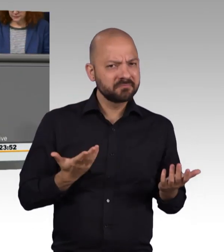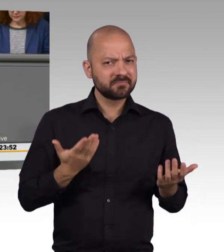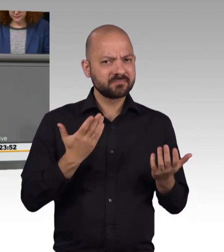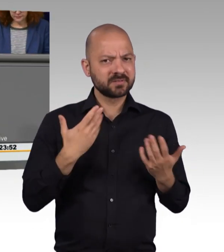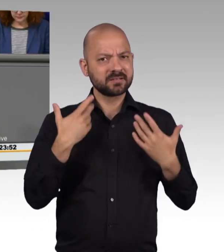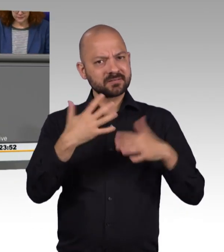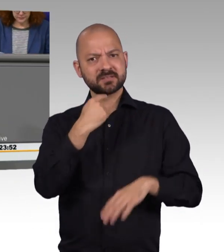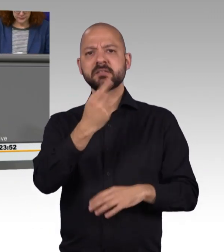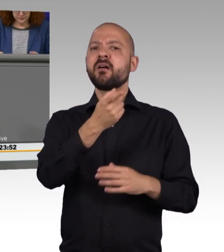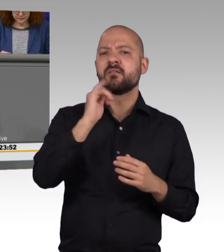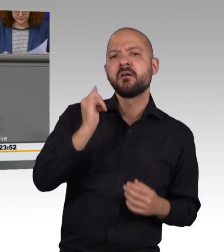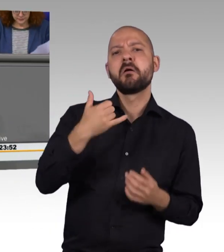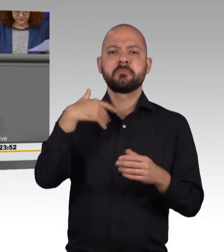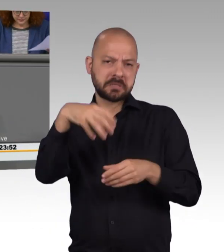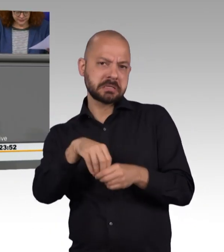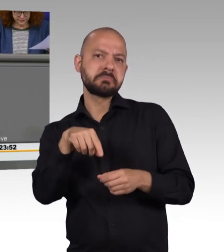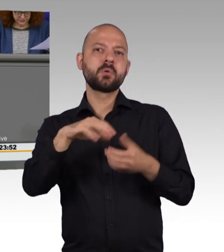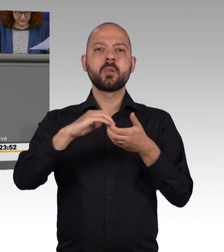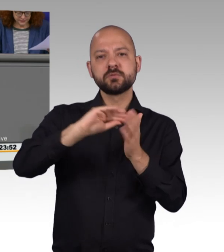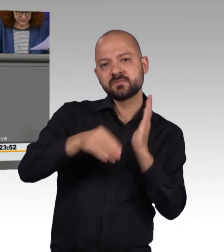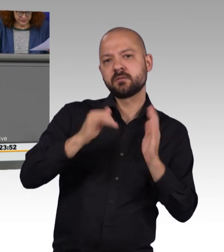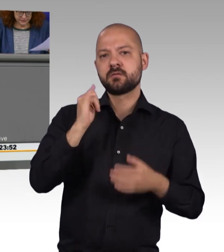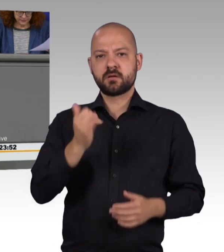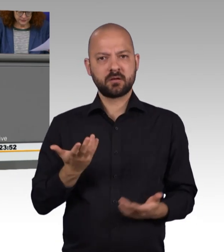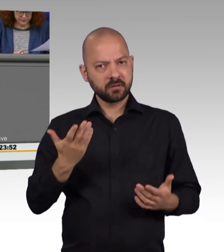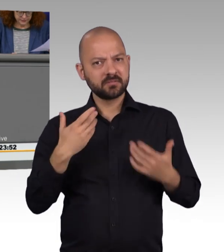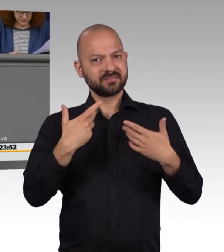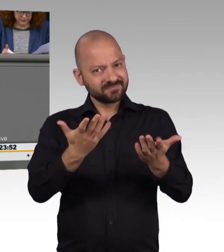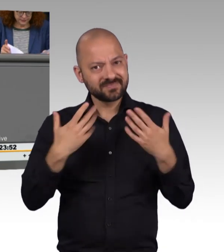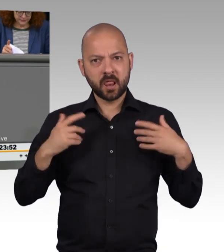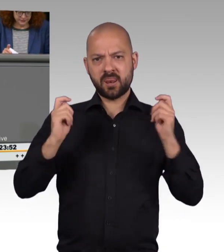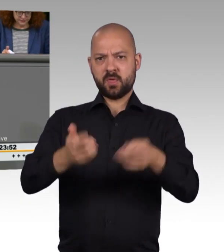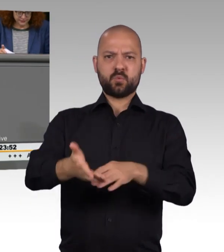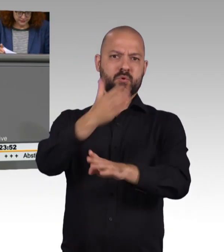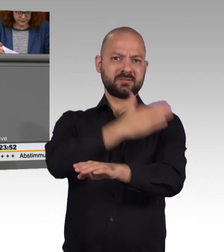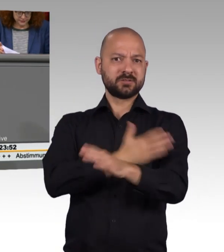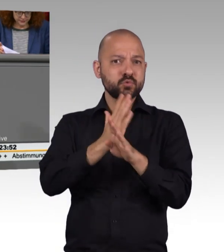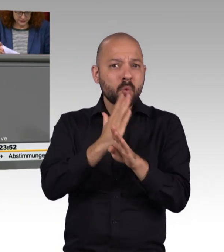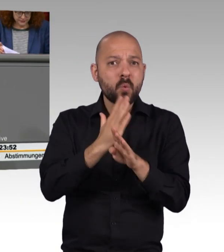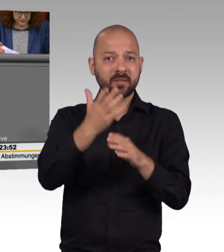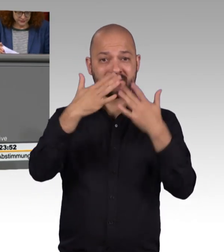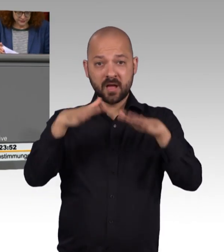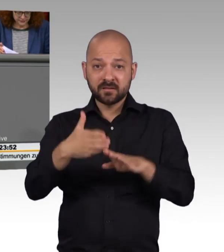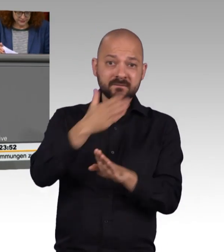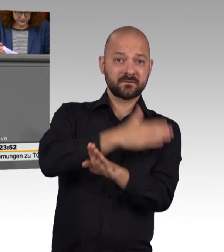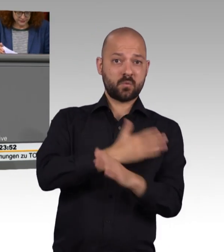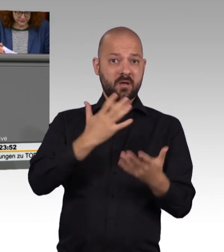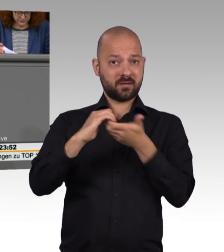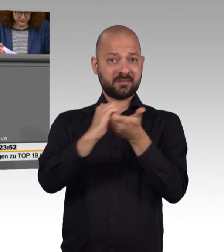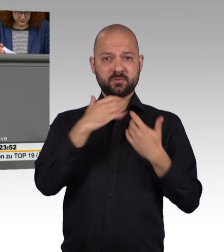Wir waren verhandlungsreif. Kurz vor Weihnachten gab es eine Einigung. Und dann gab es, wahrscheinlich für die meisten überraschend, also zumindest für mich, einen Wechsel in